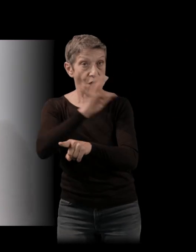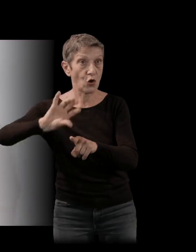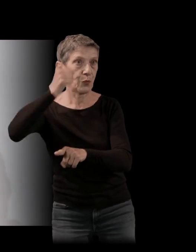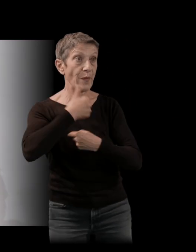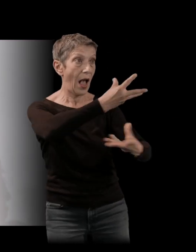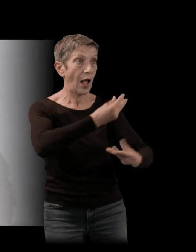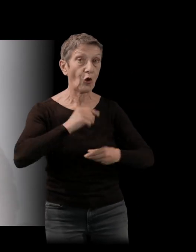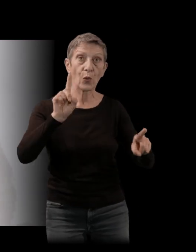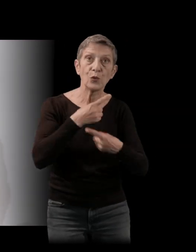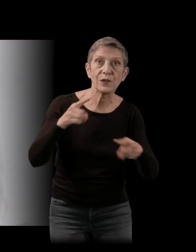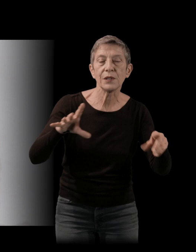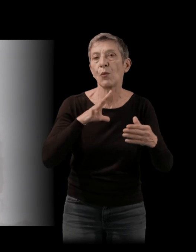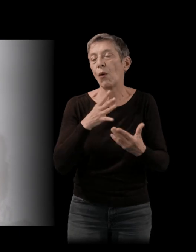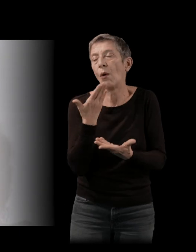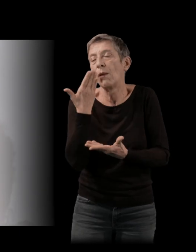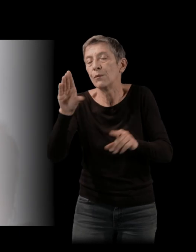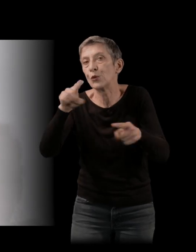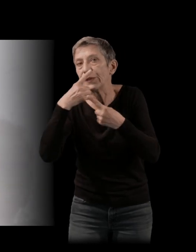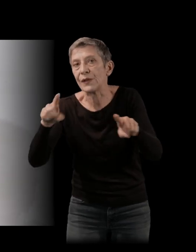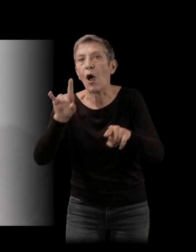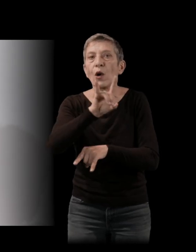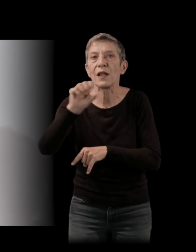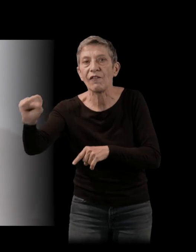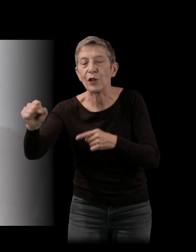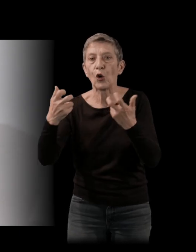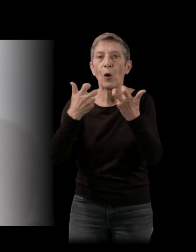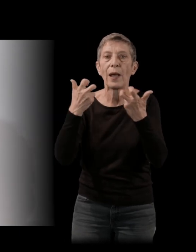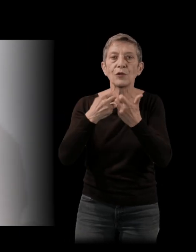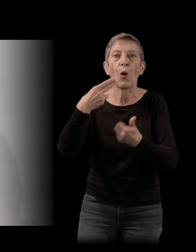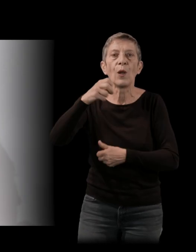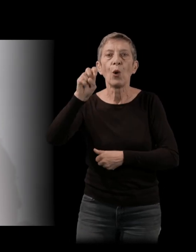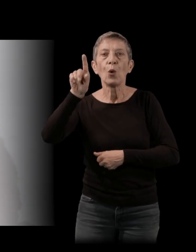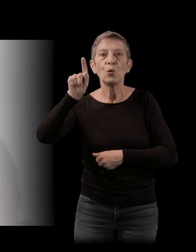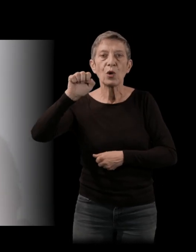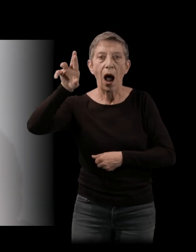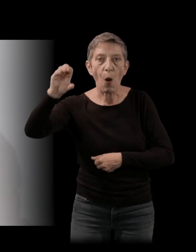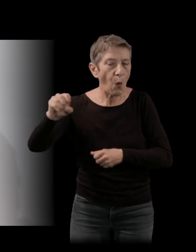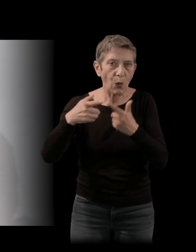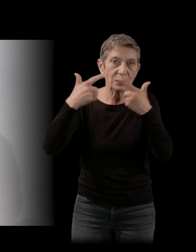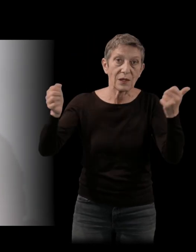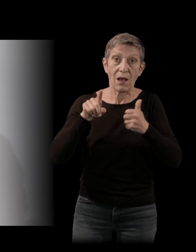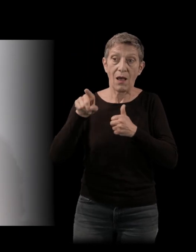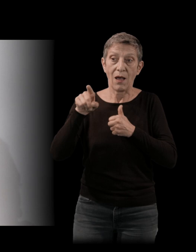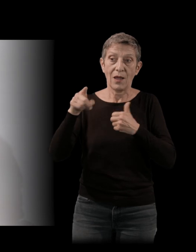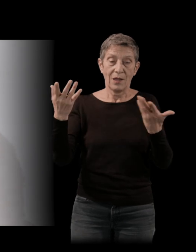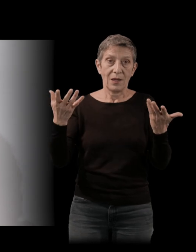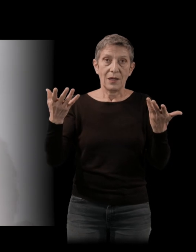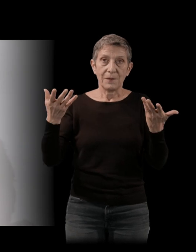encore avant, avec peut-être que vous connaissez les reprises par Nougaro, de beaucoup de thèmes de Bossa Nova. Et